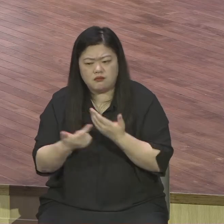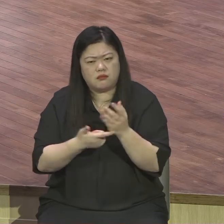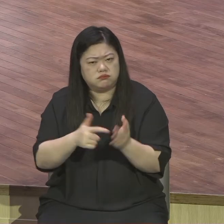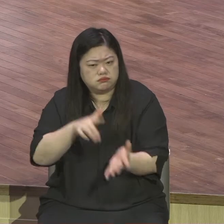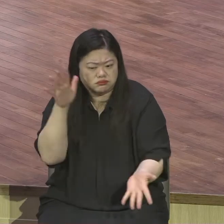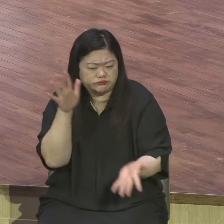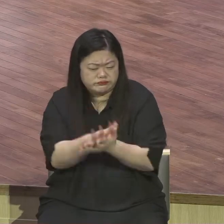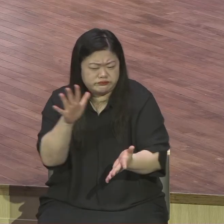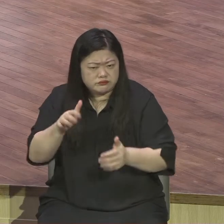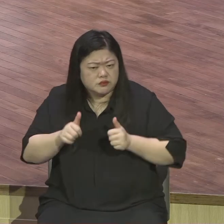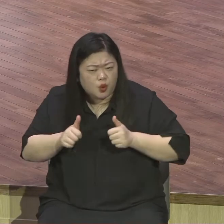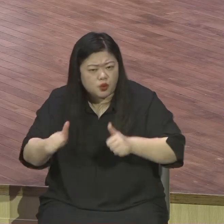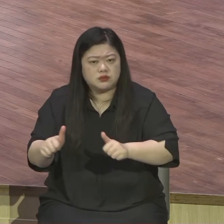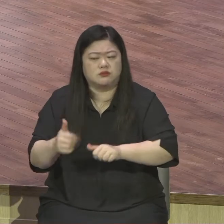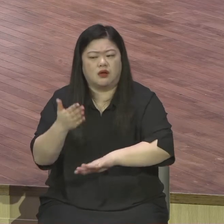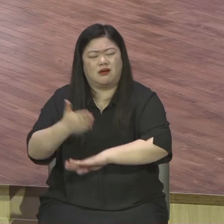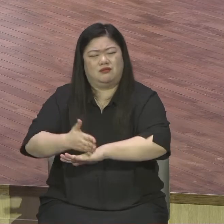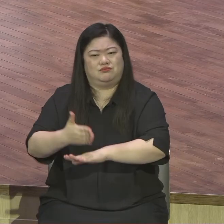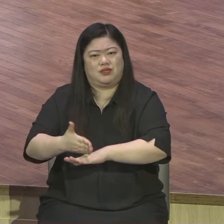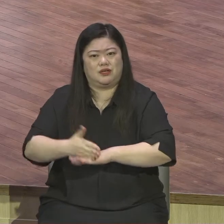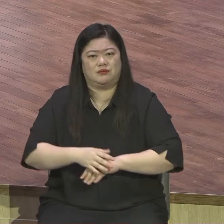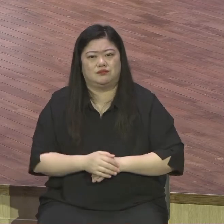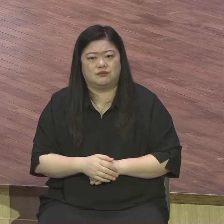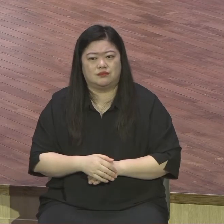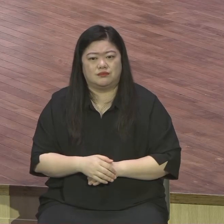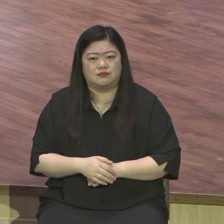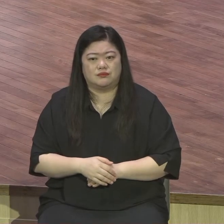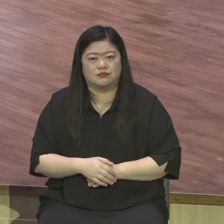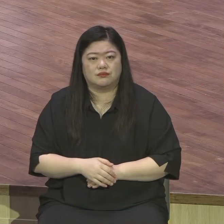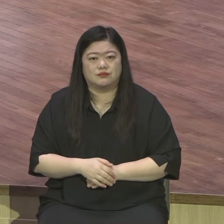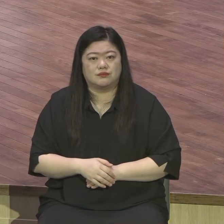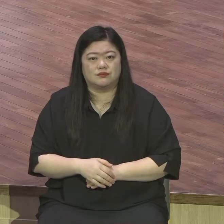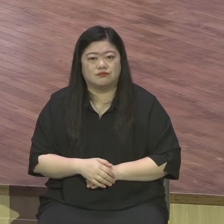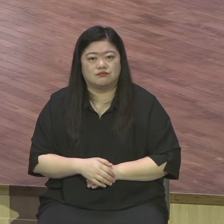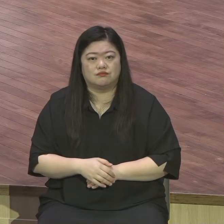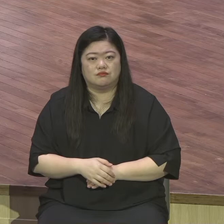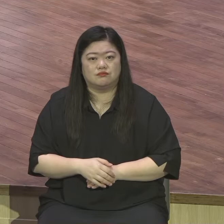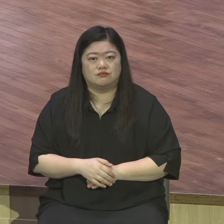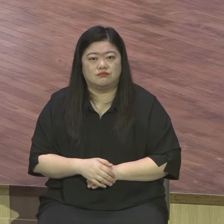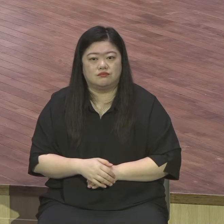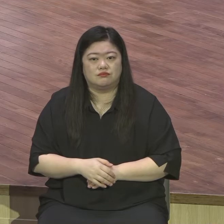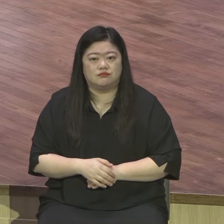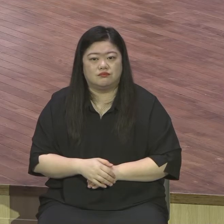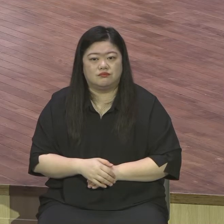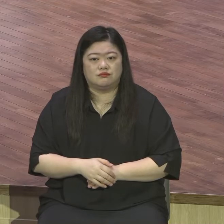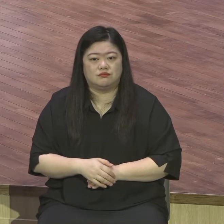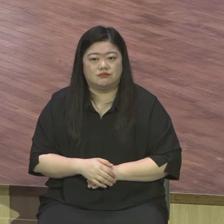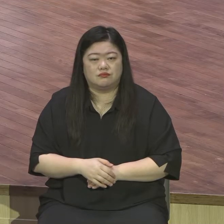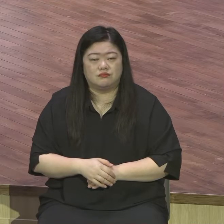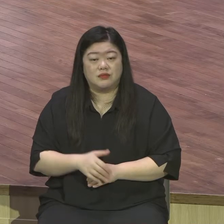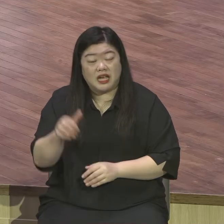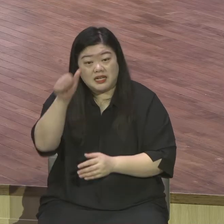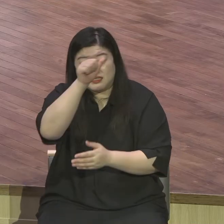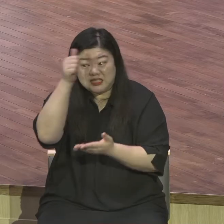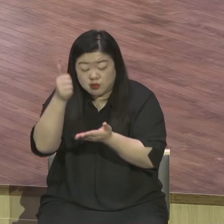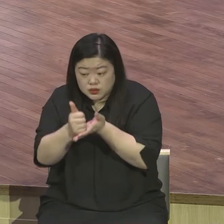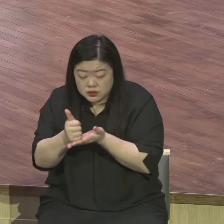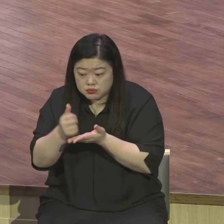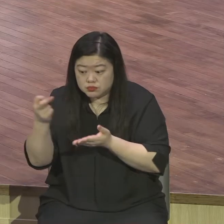내 교회 같이 하고 있어요 부교육자라는 그런 자세가 아니라 우리 장로님들은 생을 그고 하나님 앞에 정말